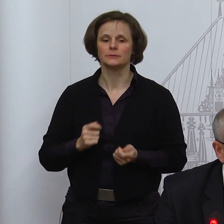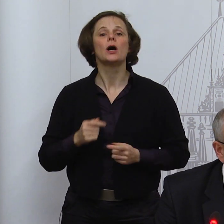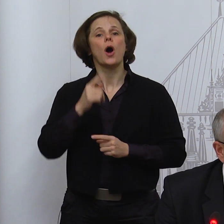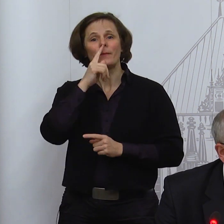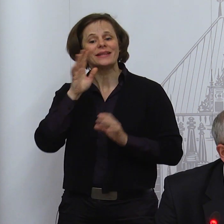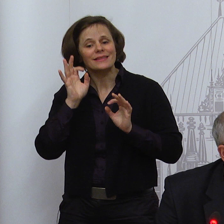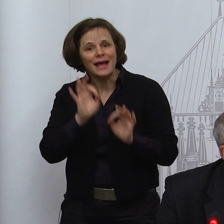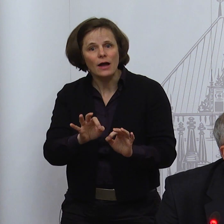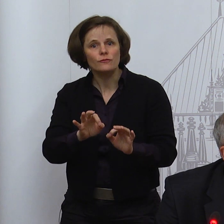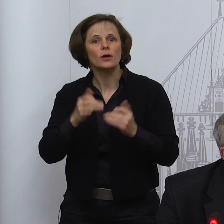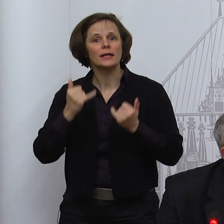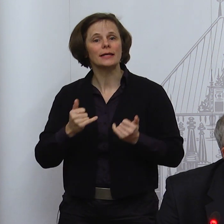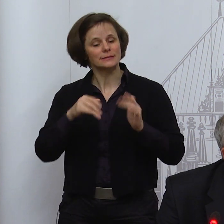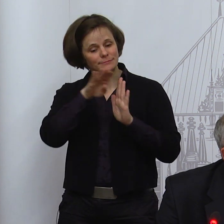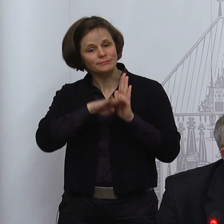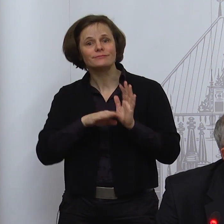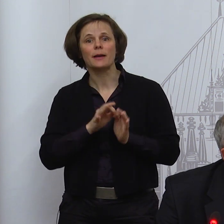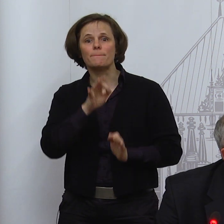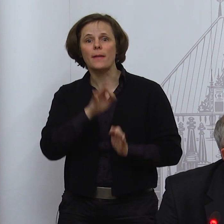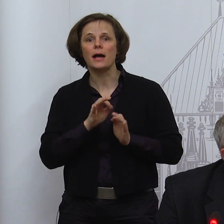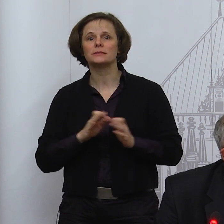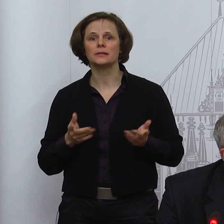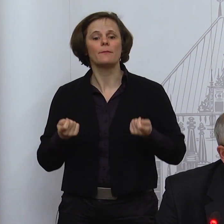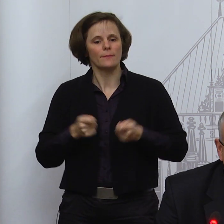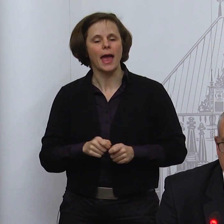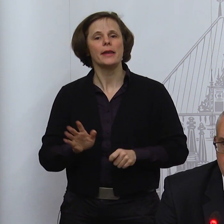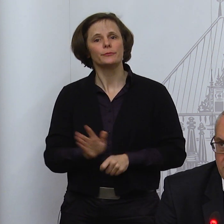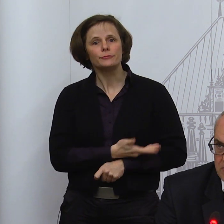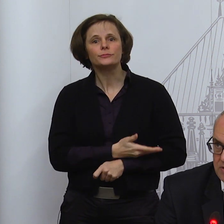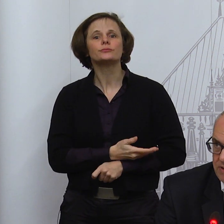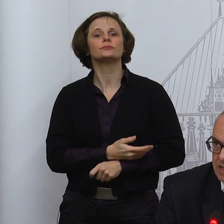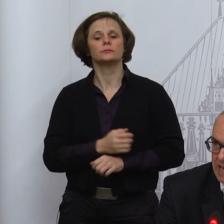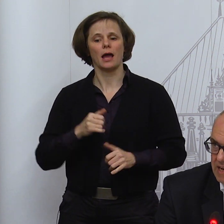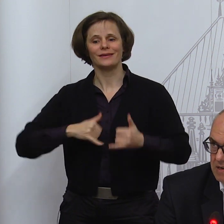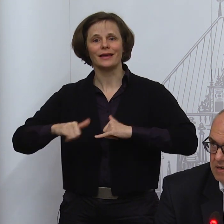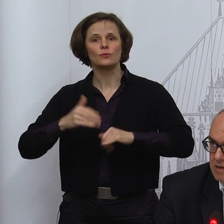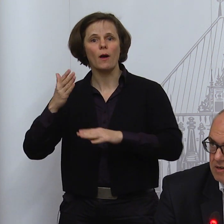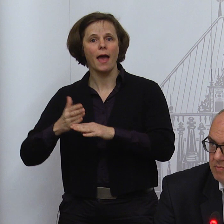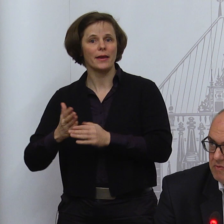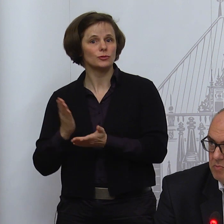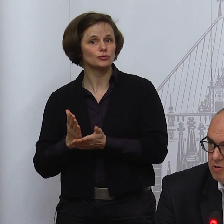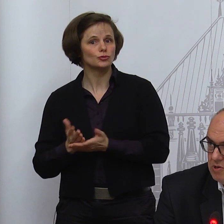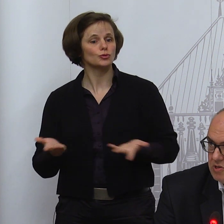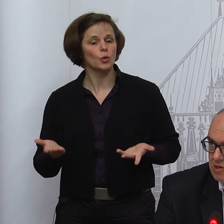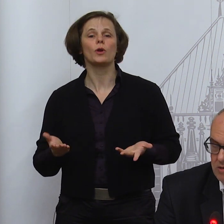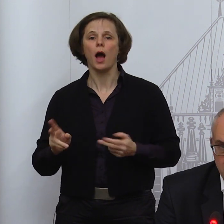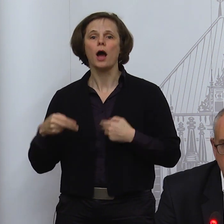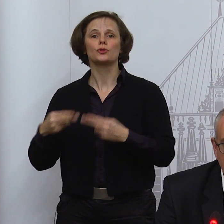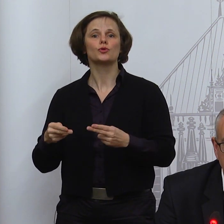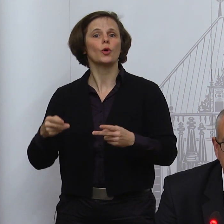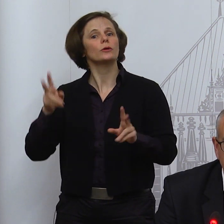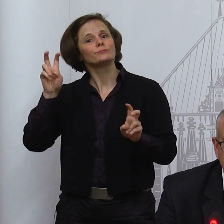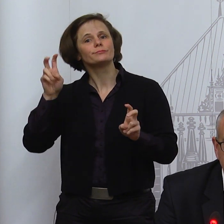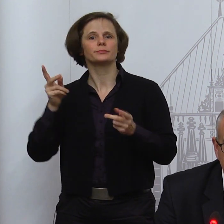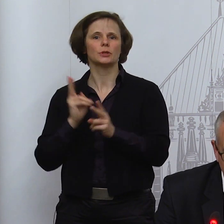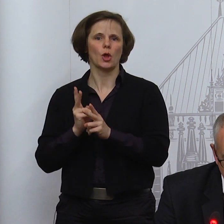Zum 31. Januar, wie wir uns das alle gewünscht hätten. Und wir wissen, welche Härten damit verbunden sind. Und wir